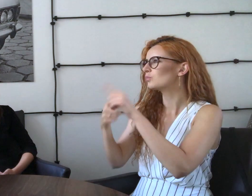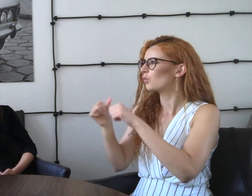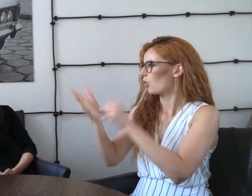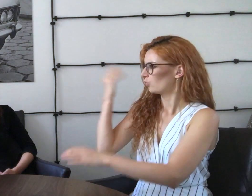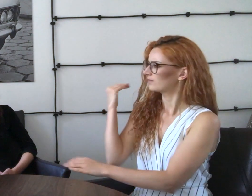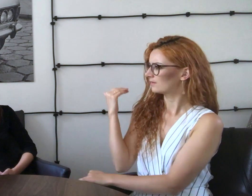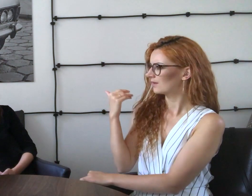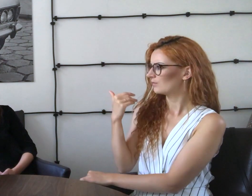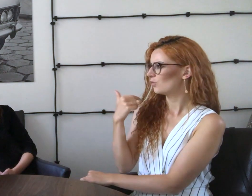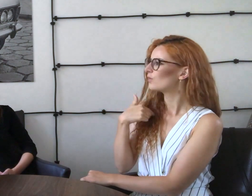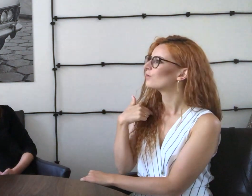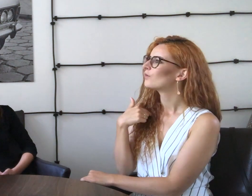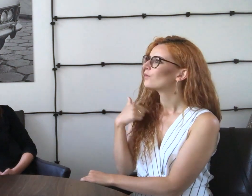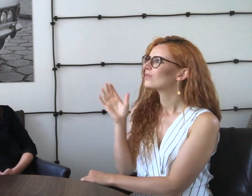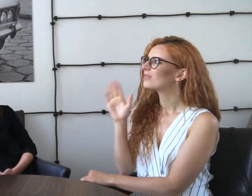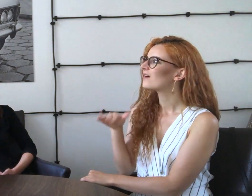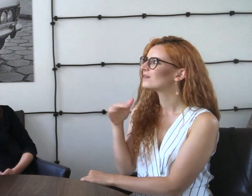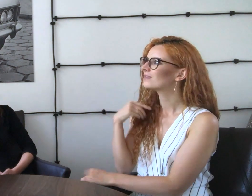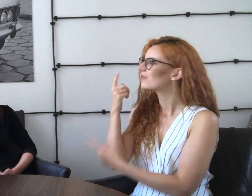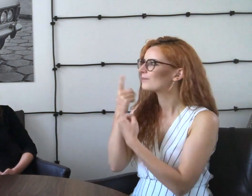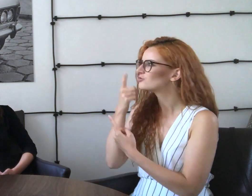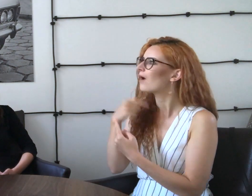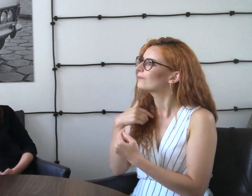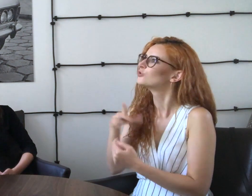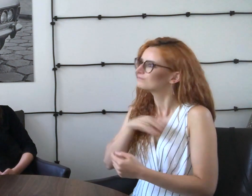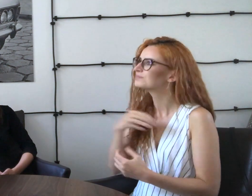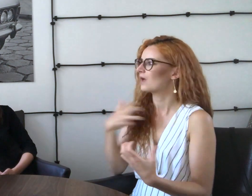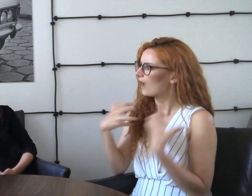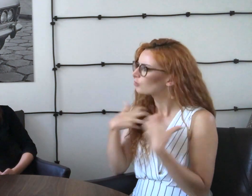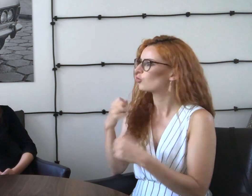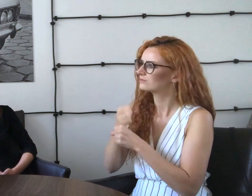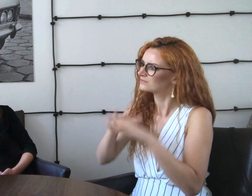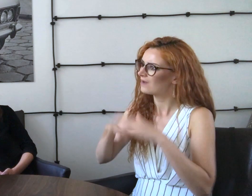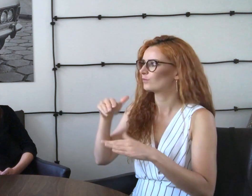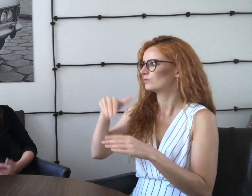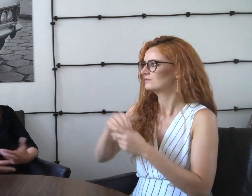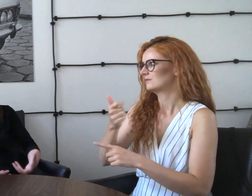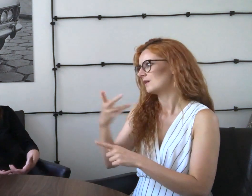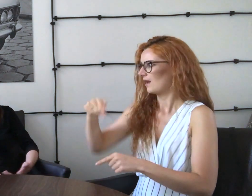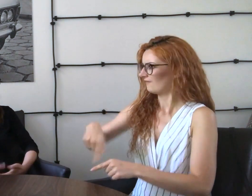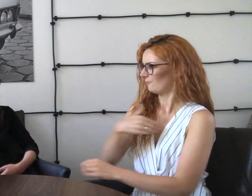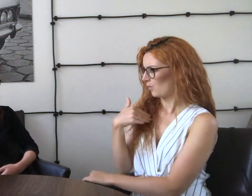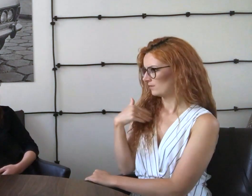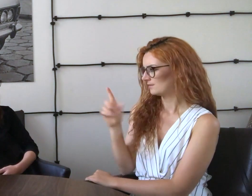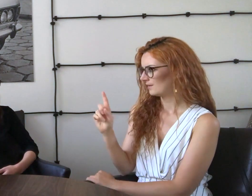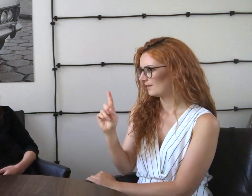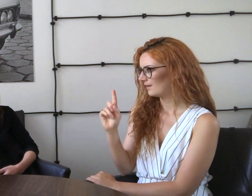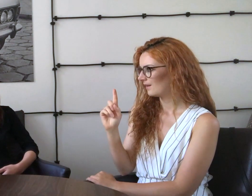Kultora roku temu nawet nie myślałam, że będę pracowała faktycznie zawodowo w jakimś